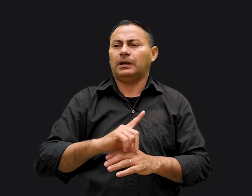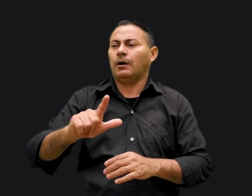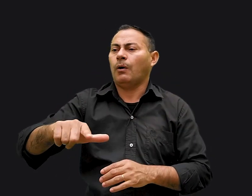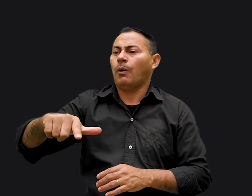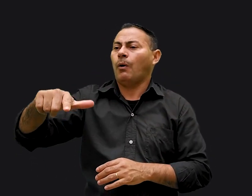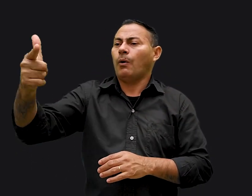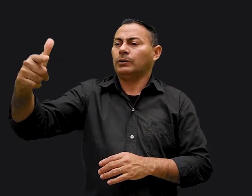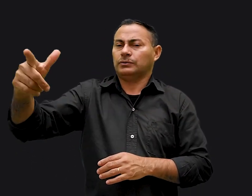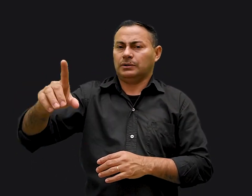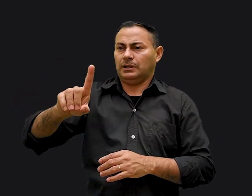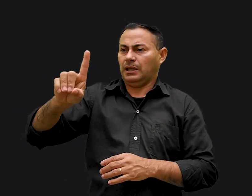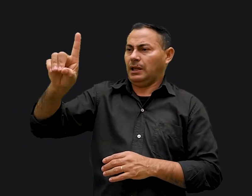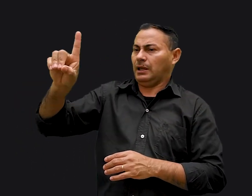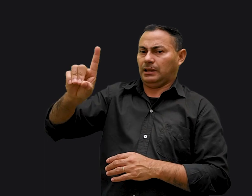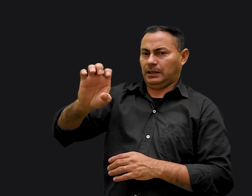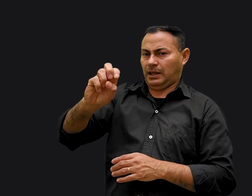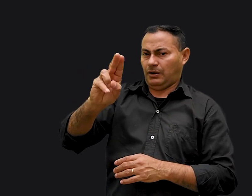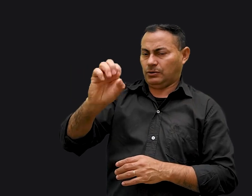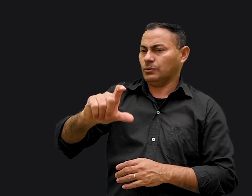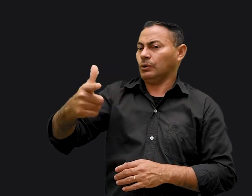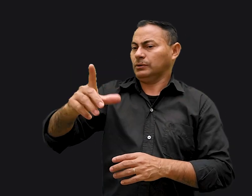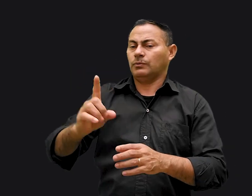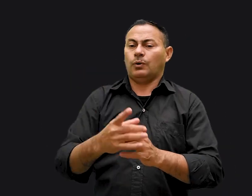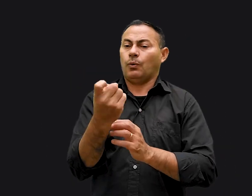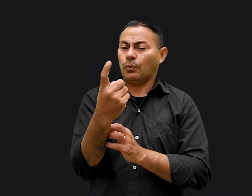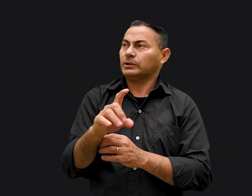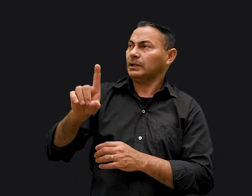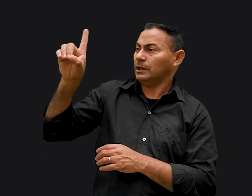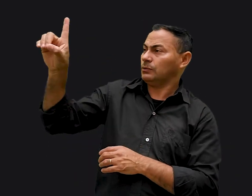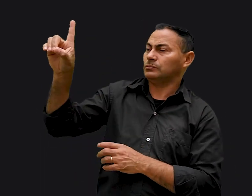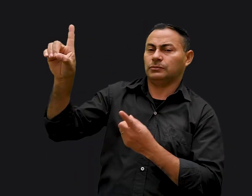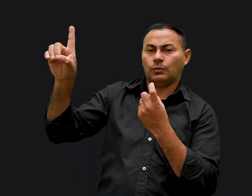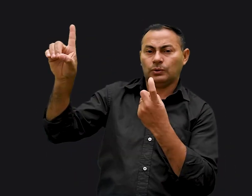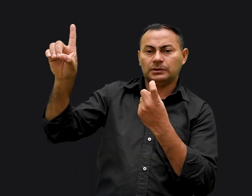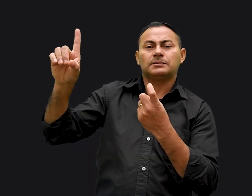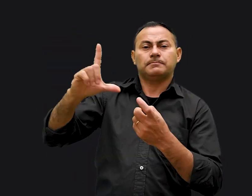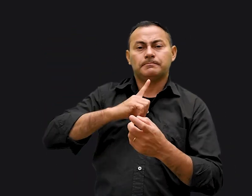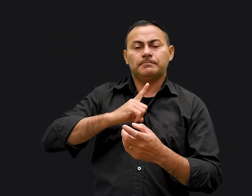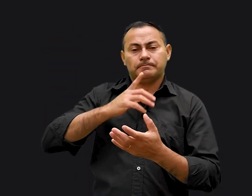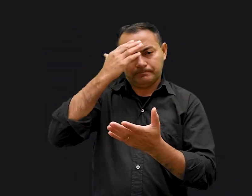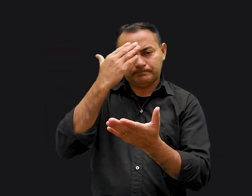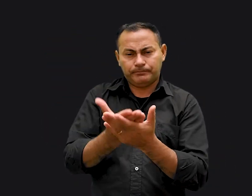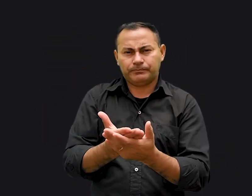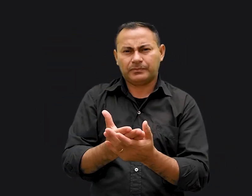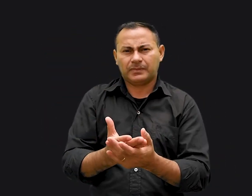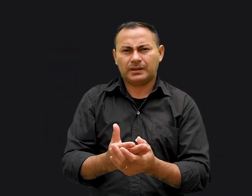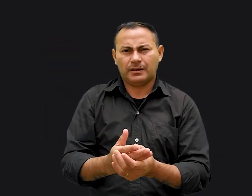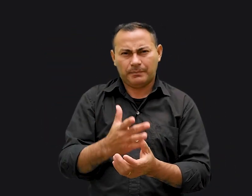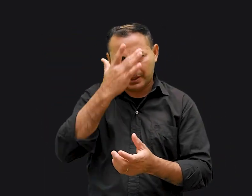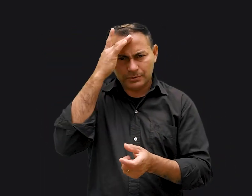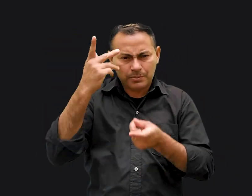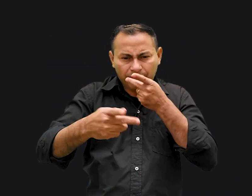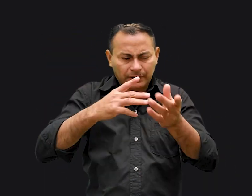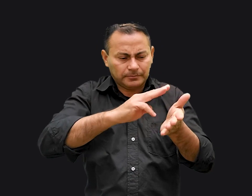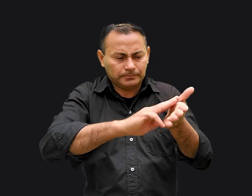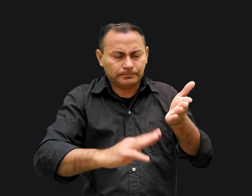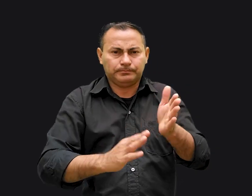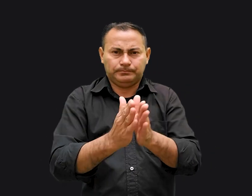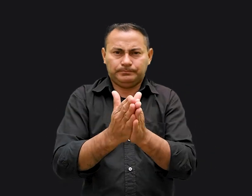outros deuses diante de mim, ou não terás outro Deus diante de mim. Alguém tem dito que a mensagem da Bíblia pode